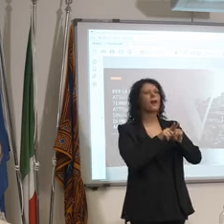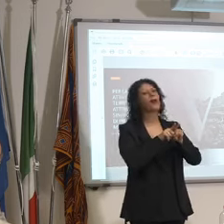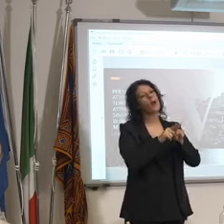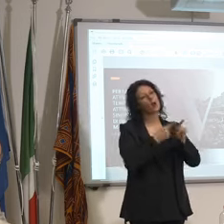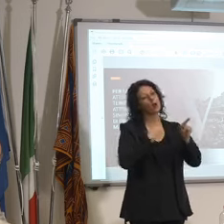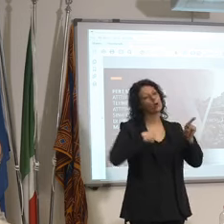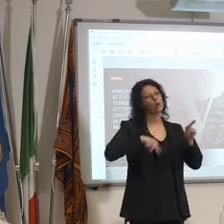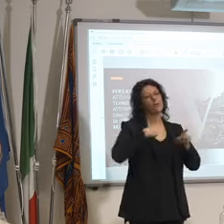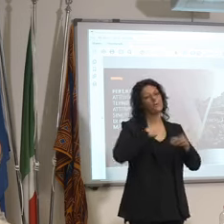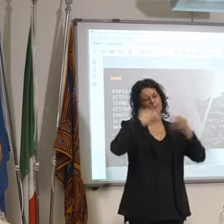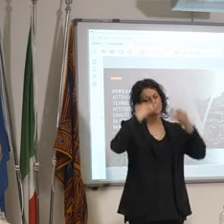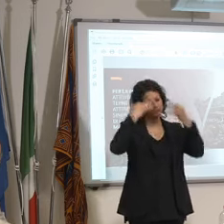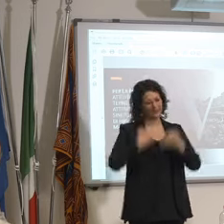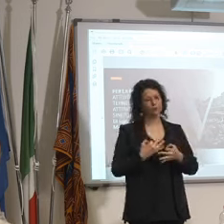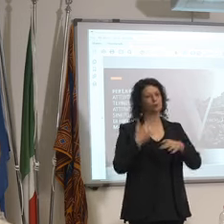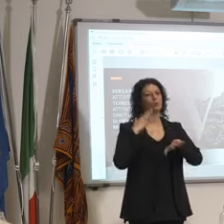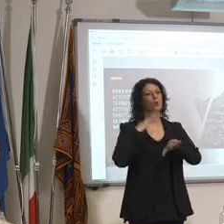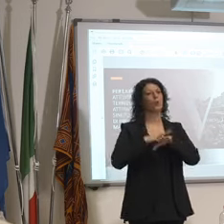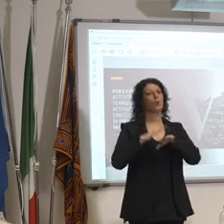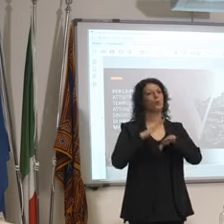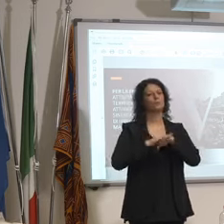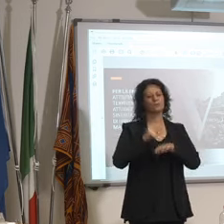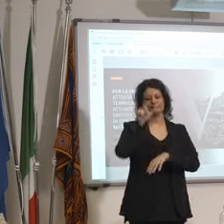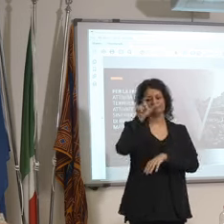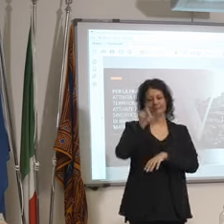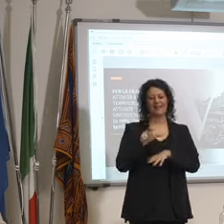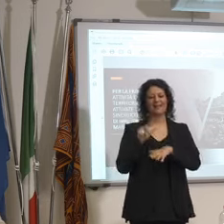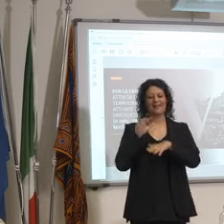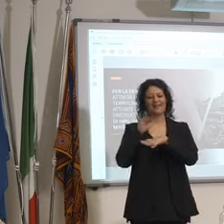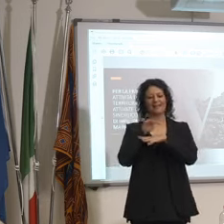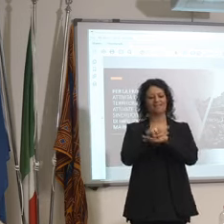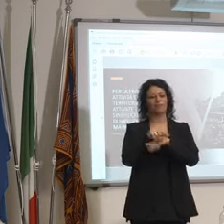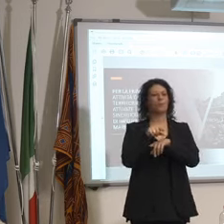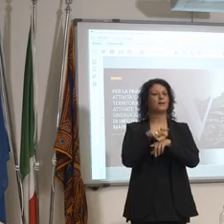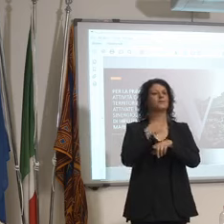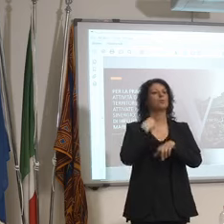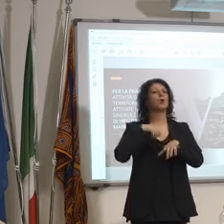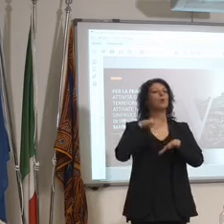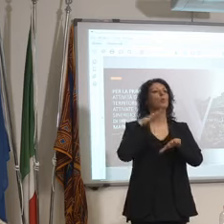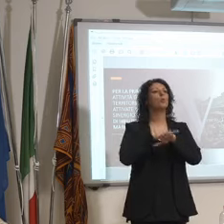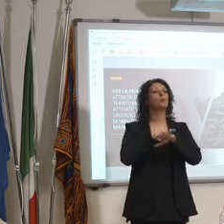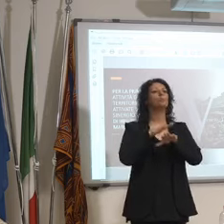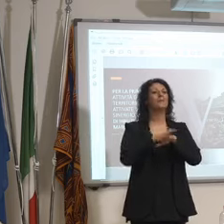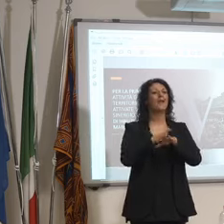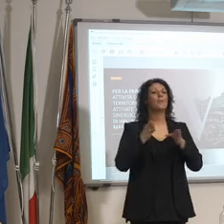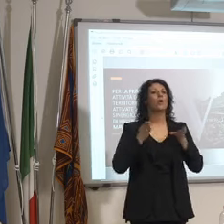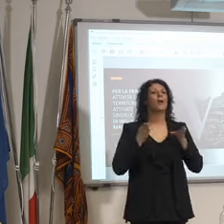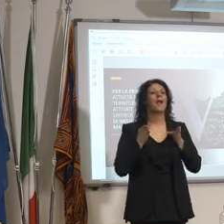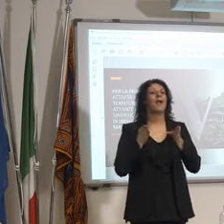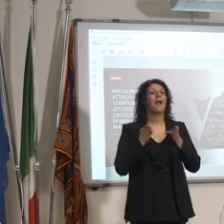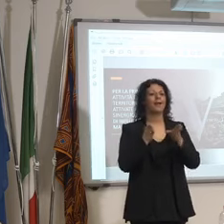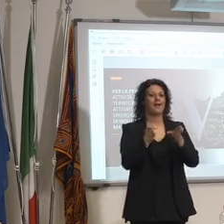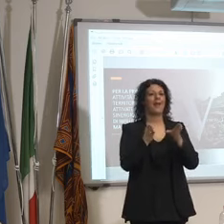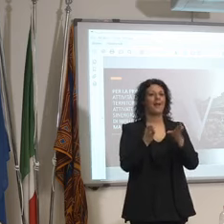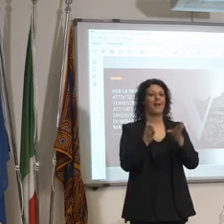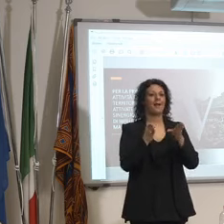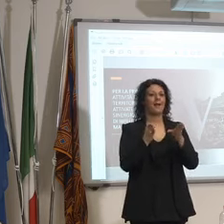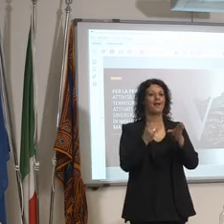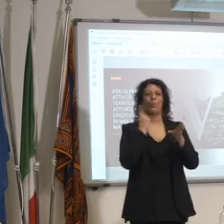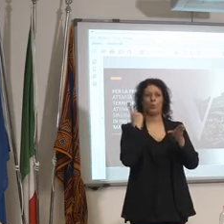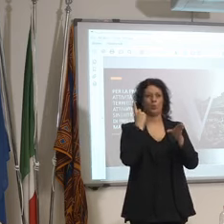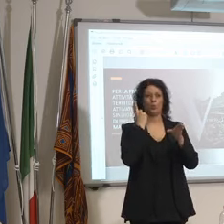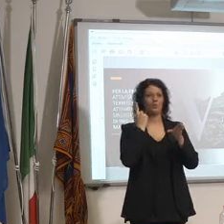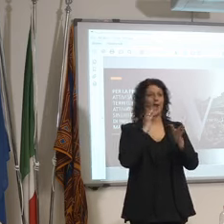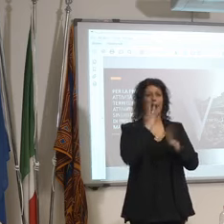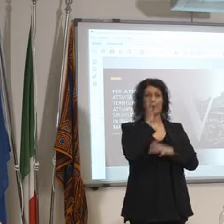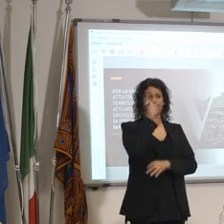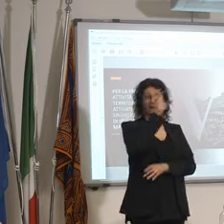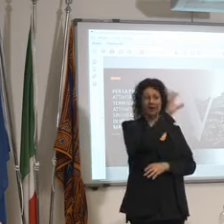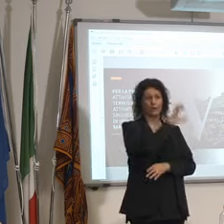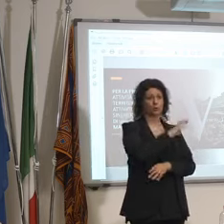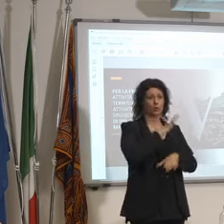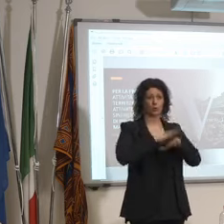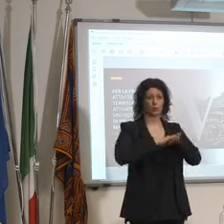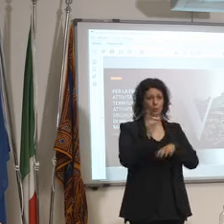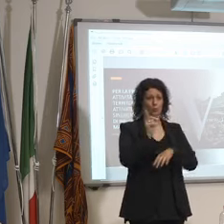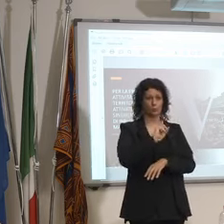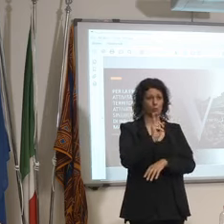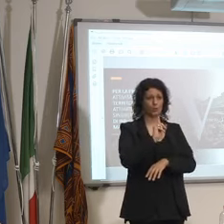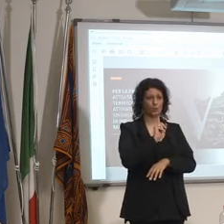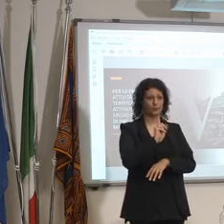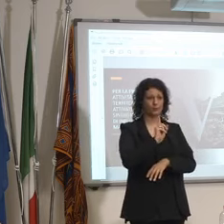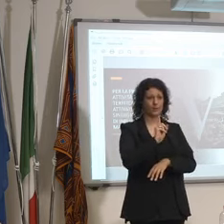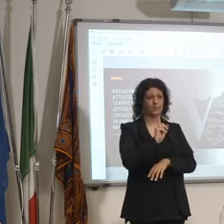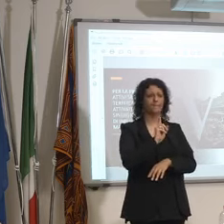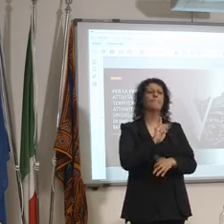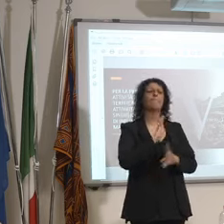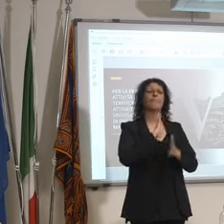sul tema degli influencer andiamo a prenderci un canale che gli altri non fanno nessuna regione sta facendo sta roba qua in Italia tutti